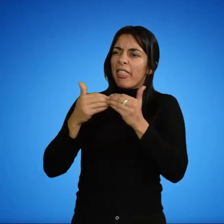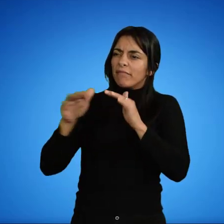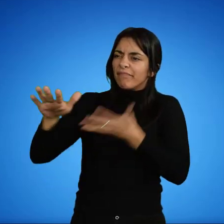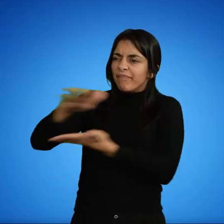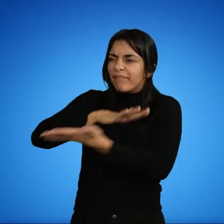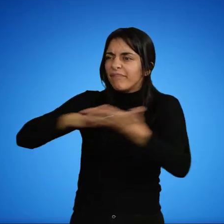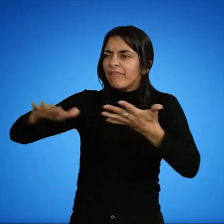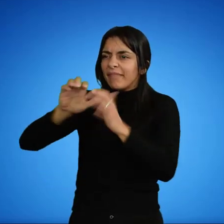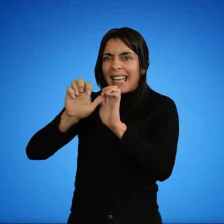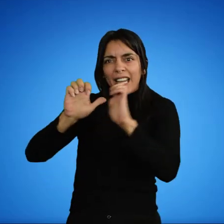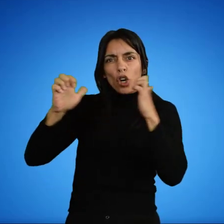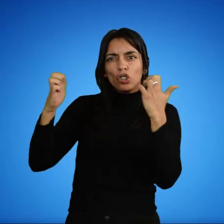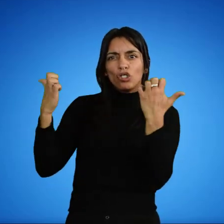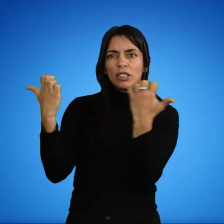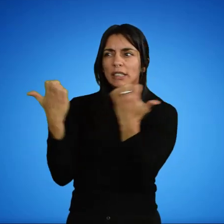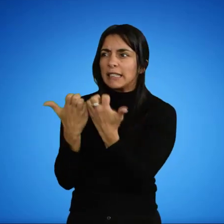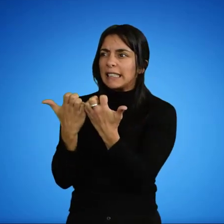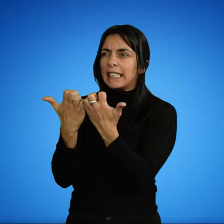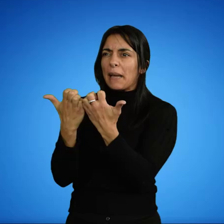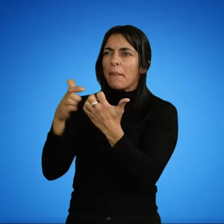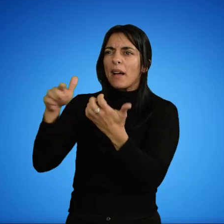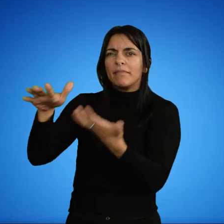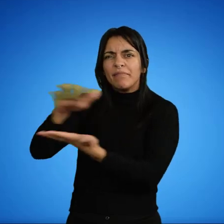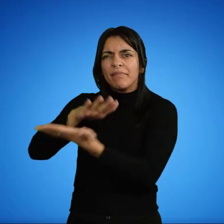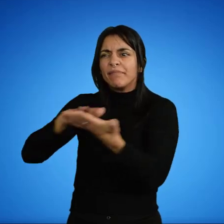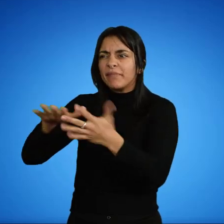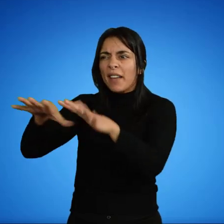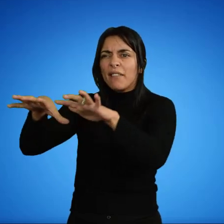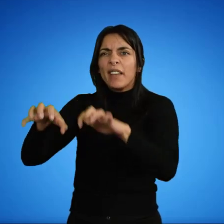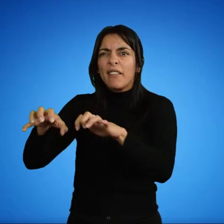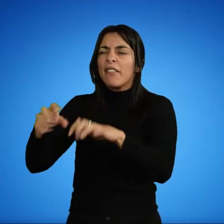proporcionan los anfibios? ¿Y otras utilidades?